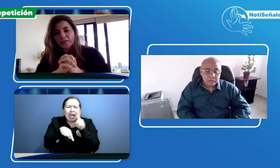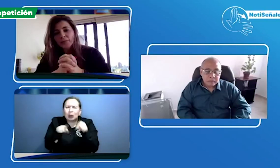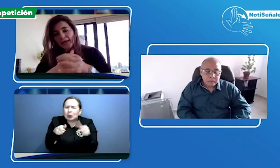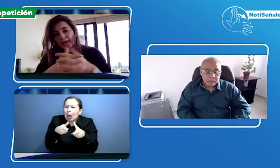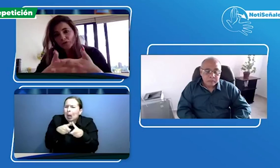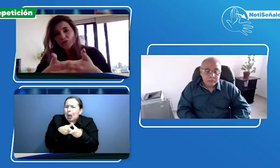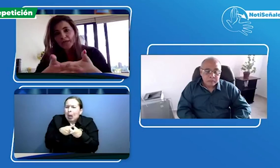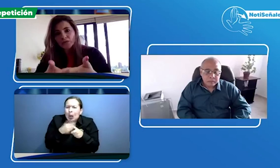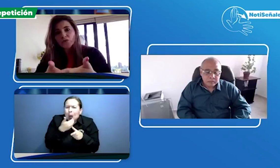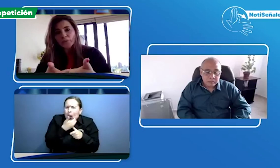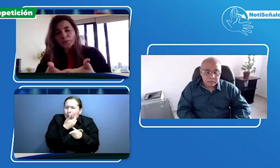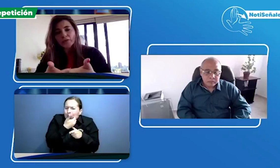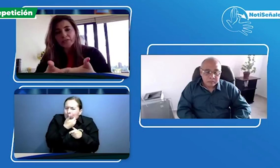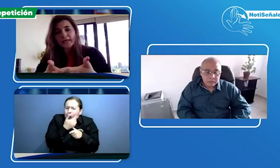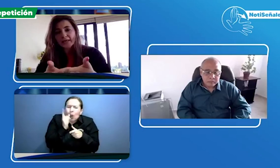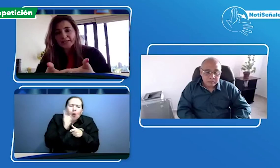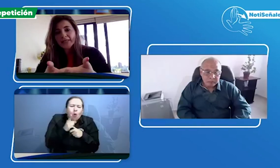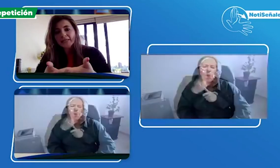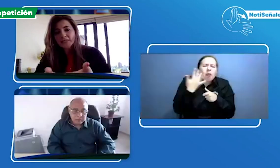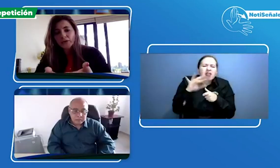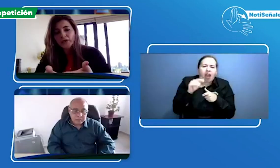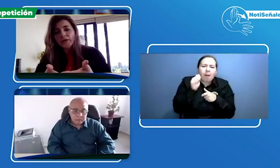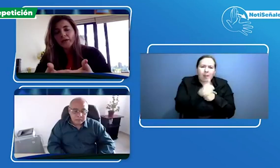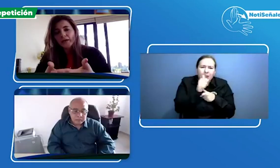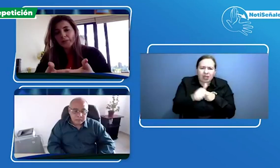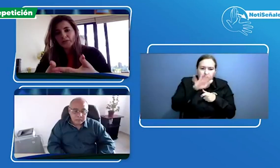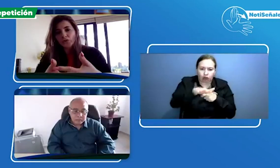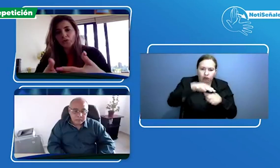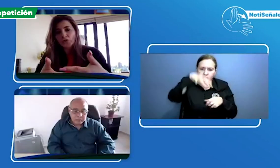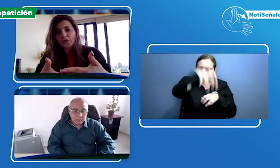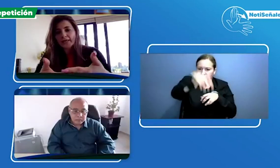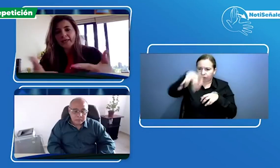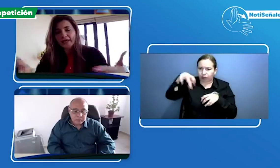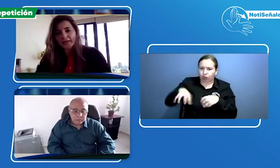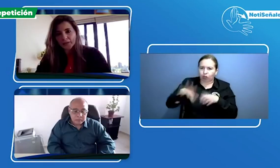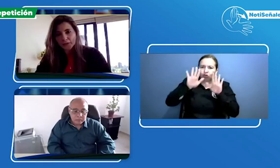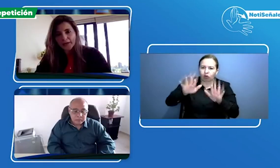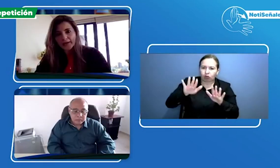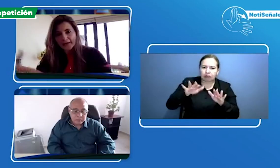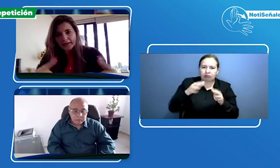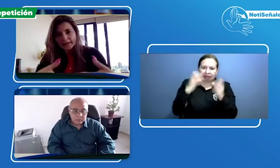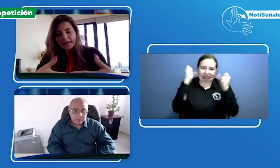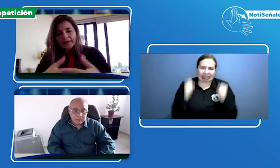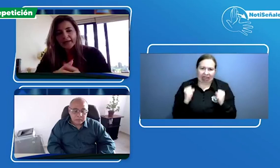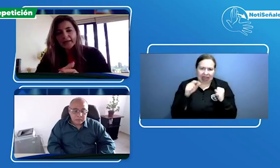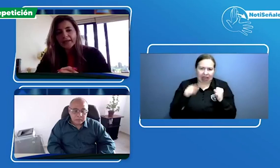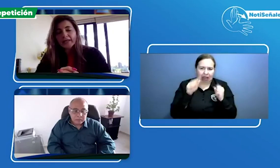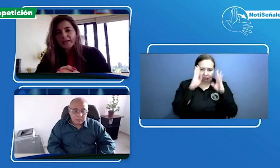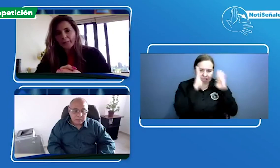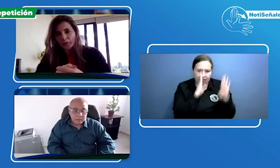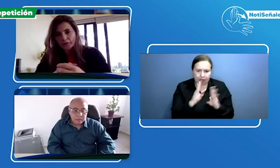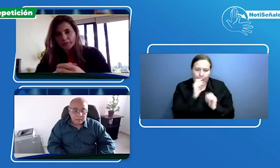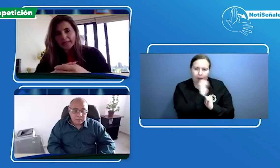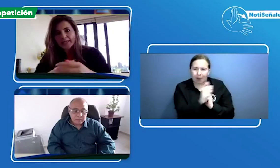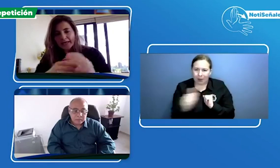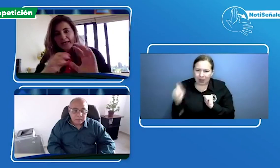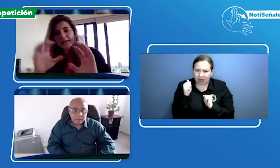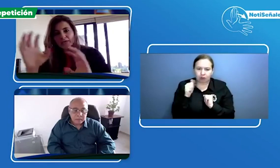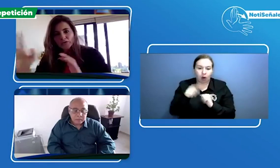porque ellos tienen sus propias sedes de atención y pues no no requieren de una red que les apoye mientras que en estos